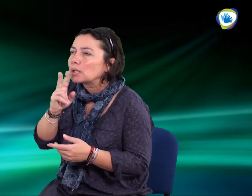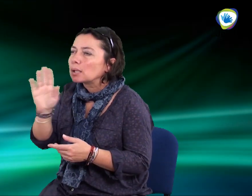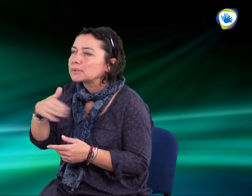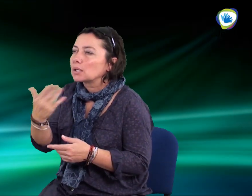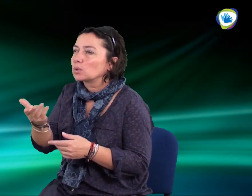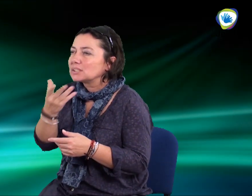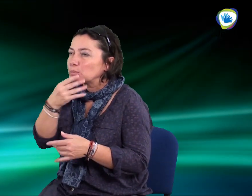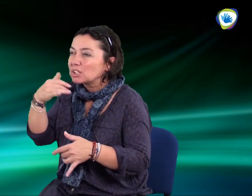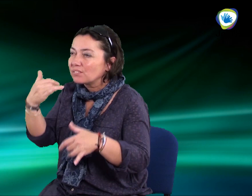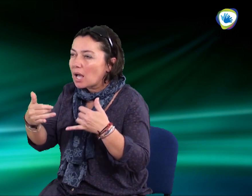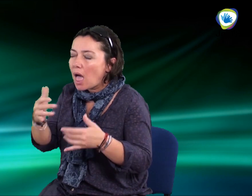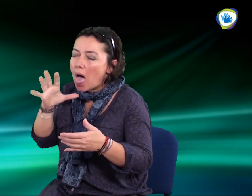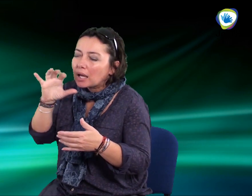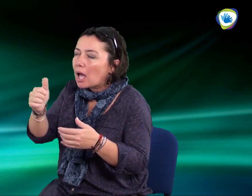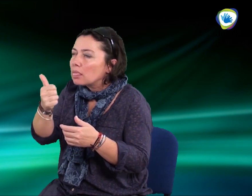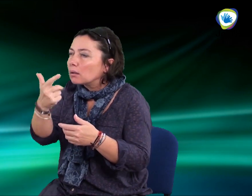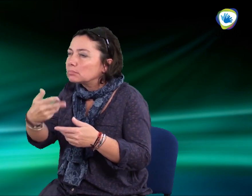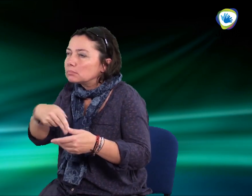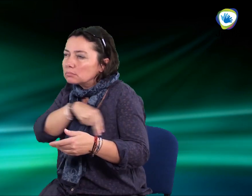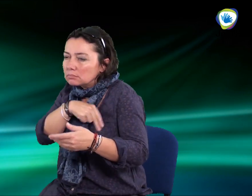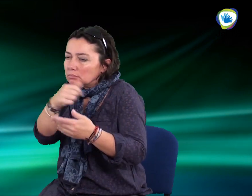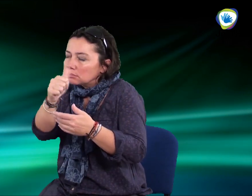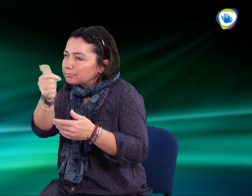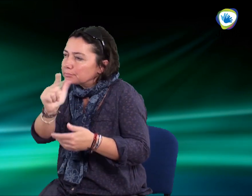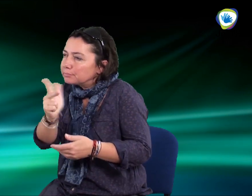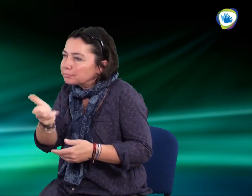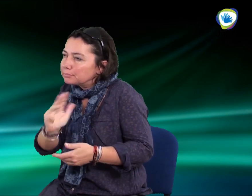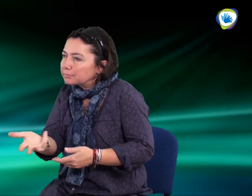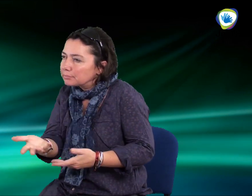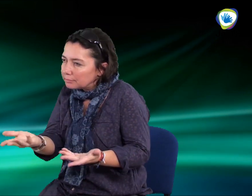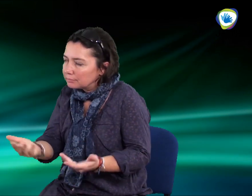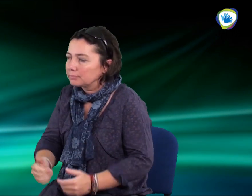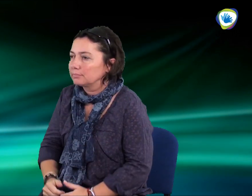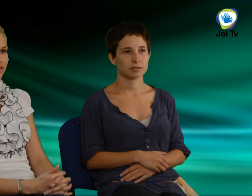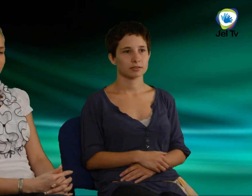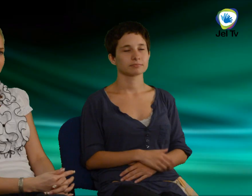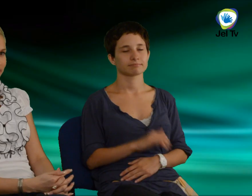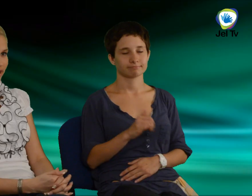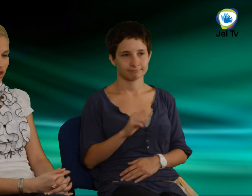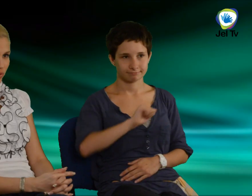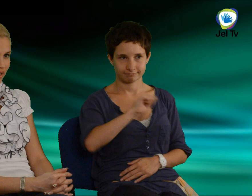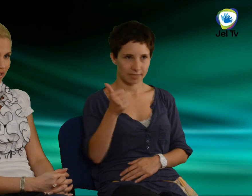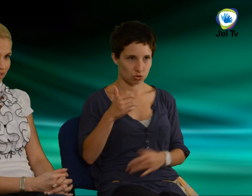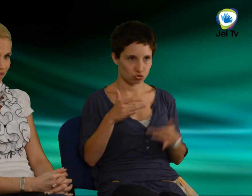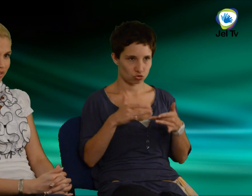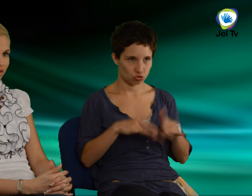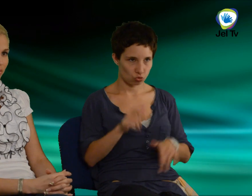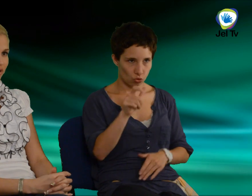eredménye a versenynek első, második, harmadik helyezet? Igen, az első helyezet Jamaica